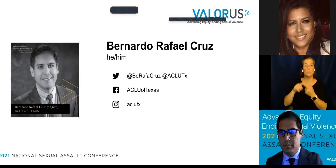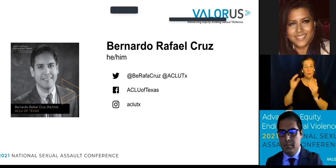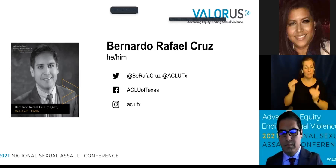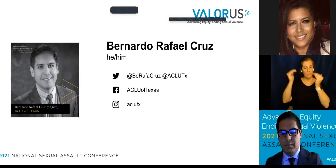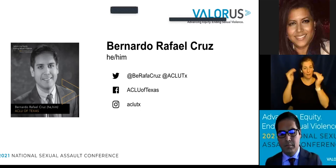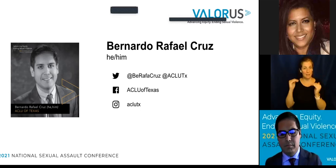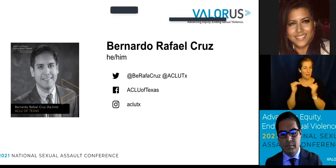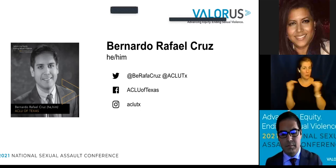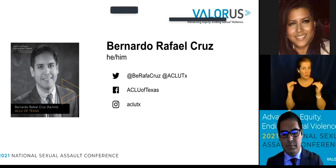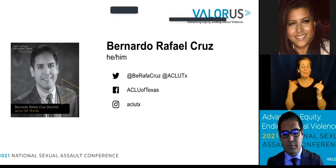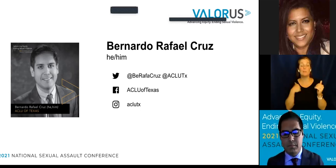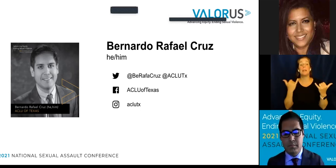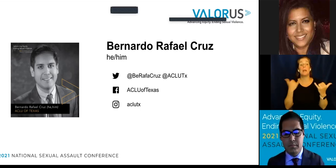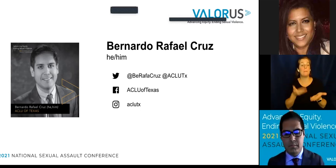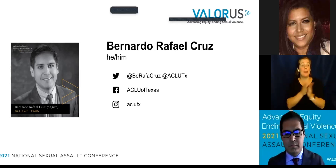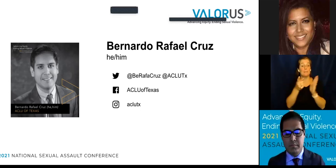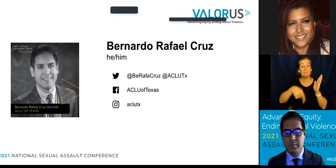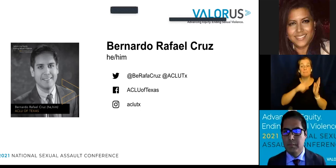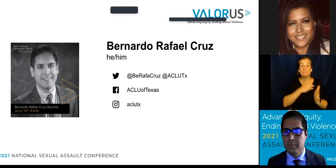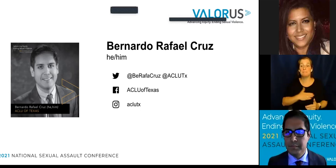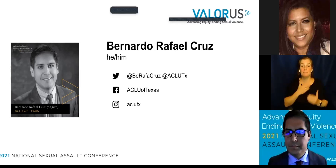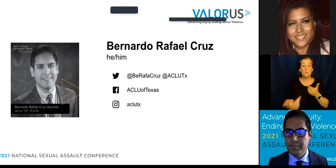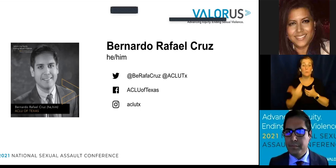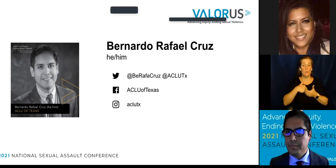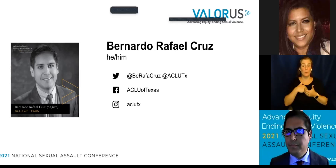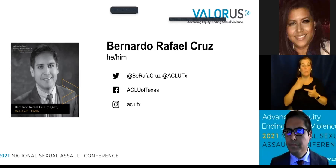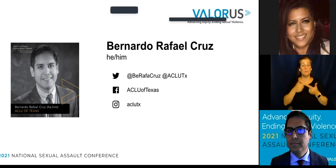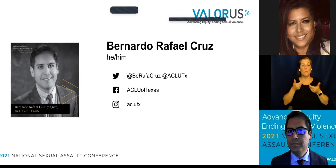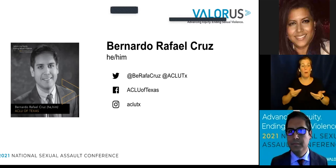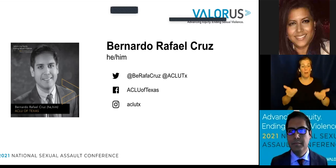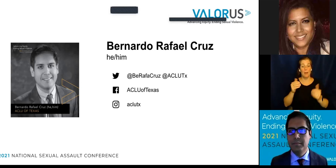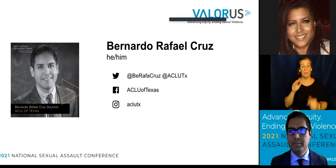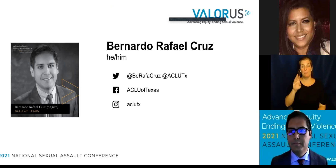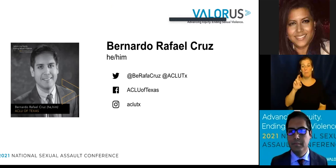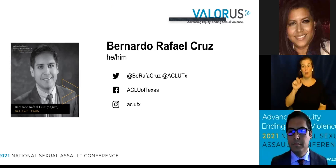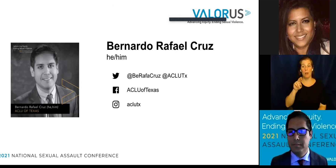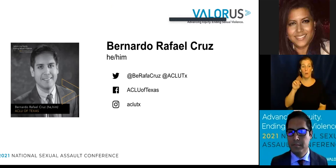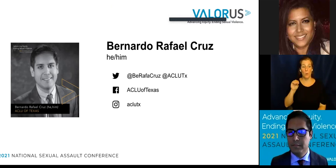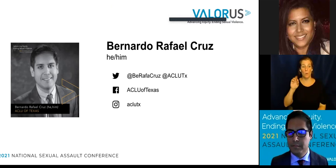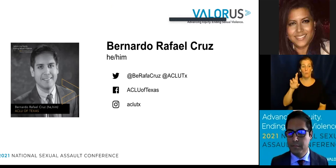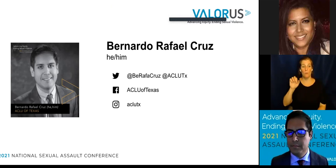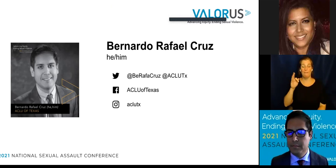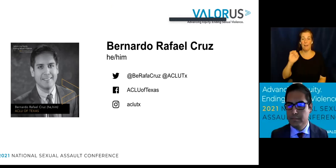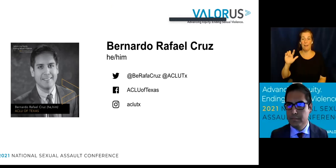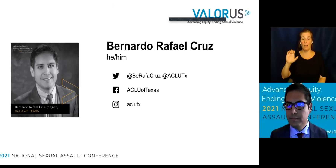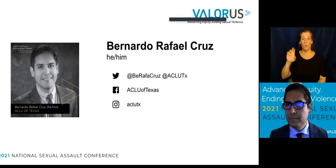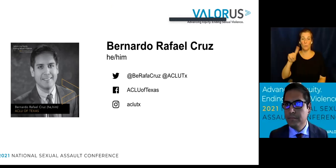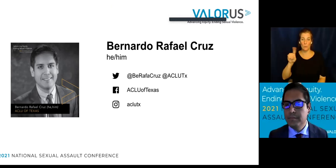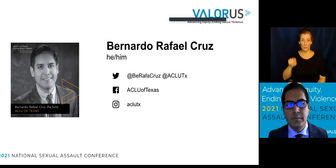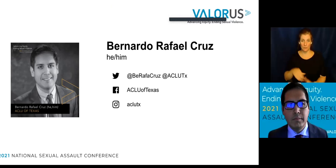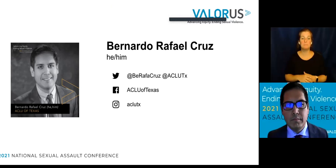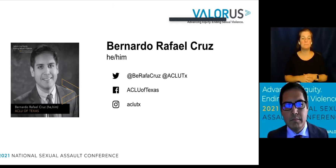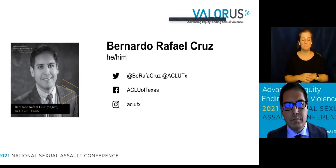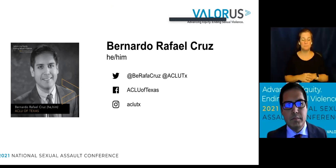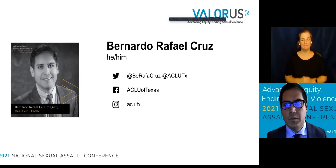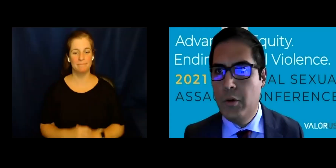Bernardo y de la ACLU para defender a estos inmigrantes. Quiero que me acompañen a darle la bienvenida